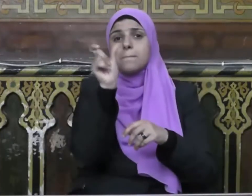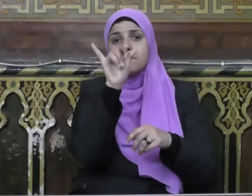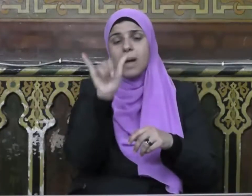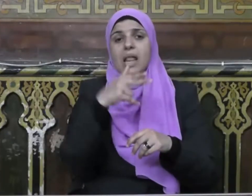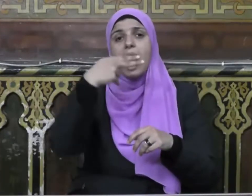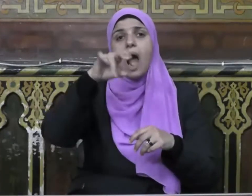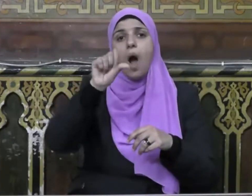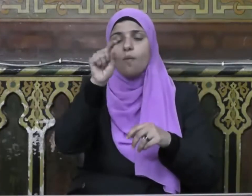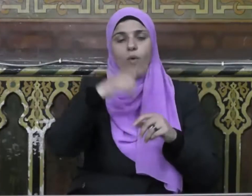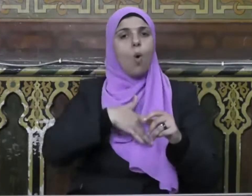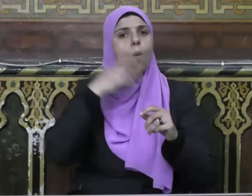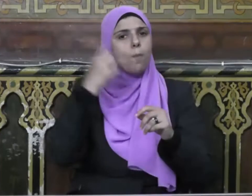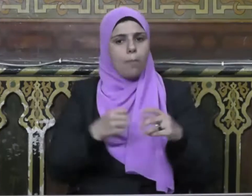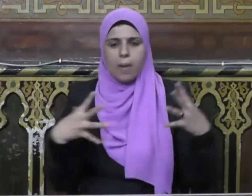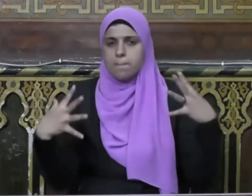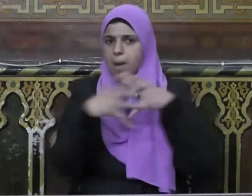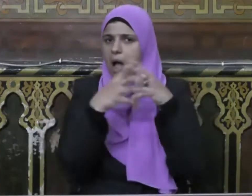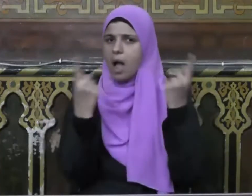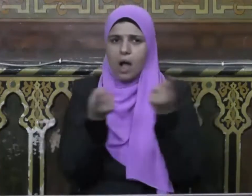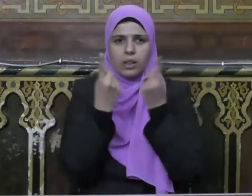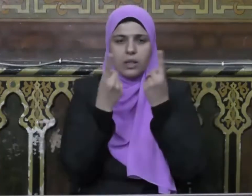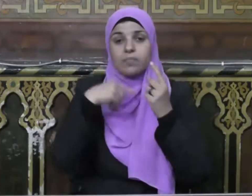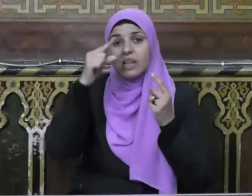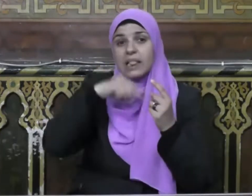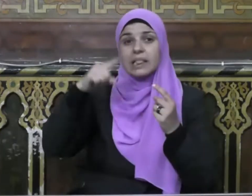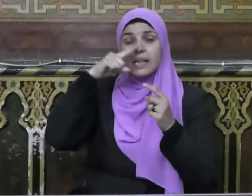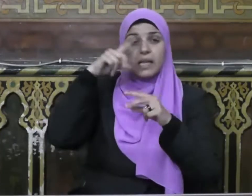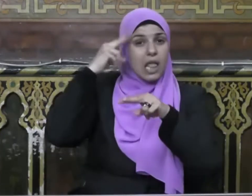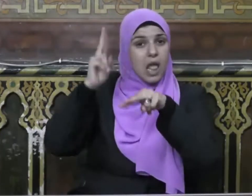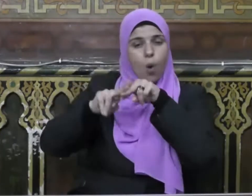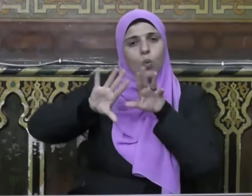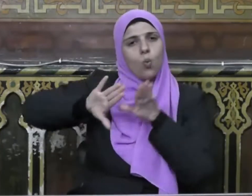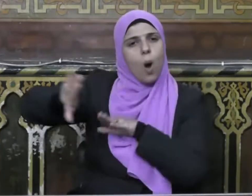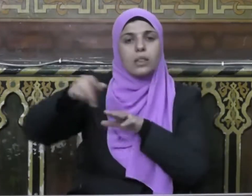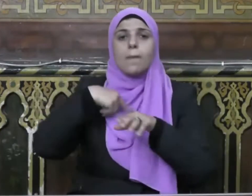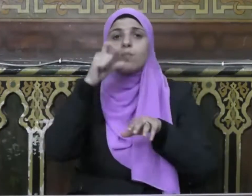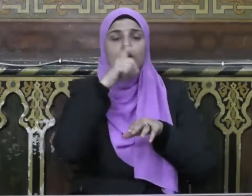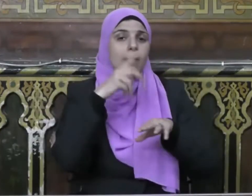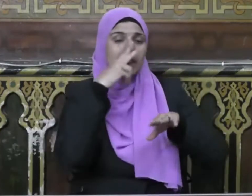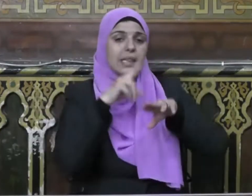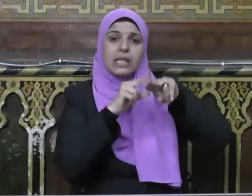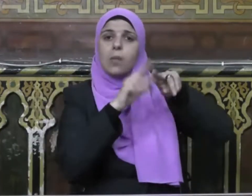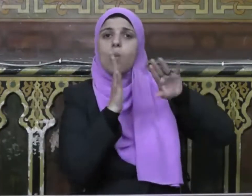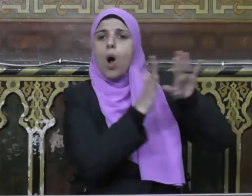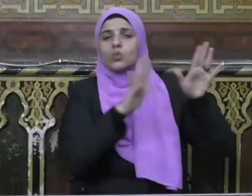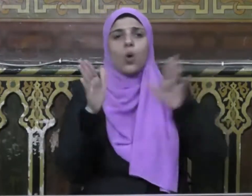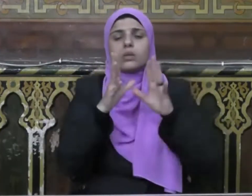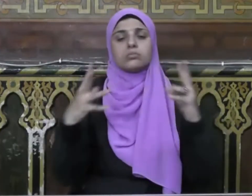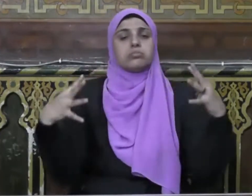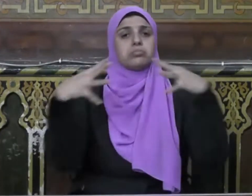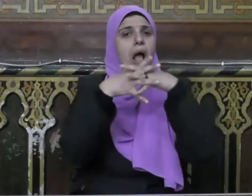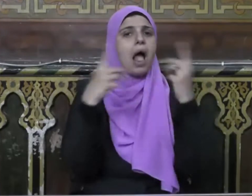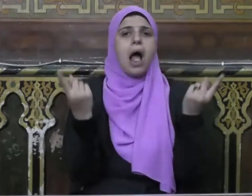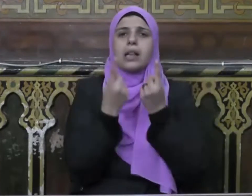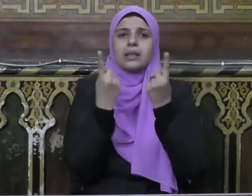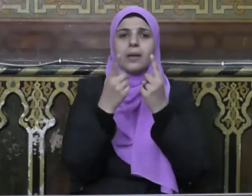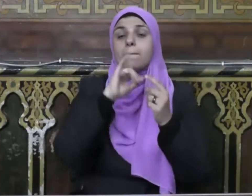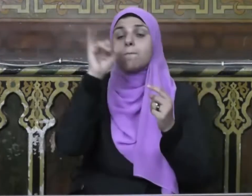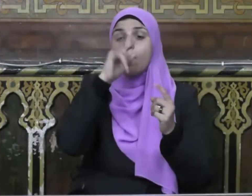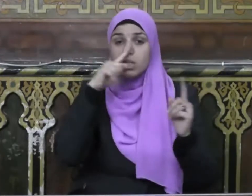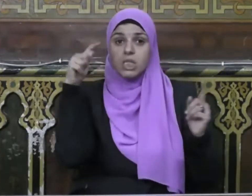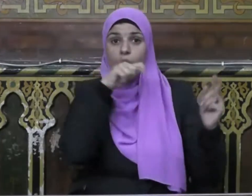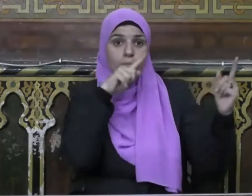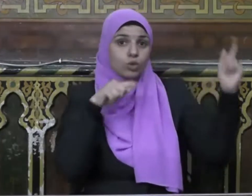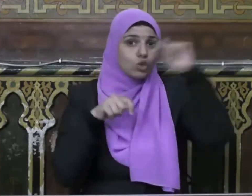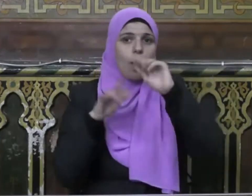عوف أمة مع المؤمنين لليهود دينهم وللمسلمين دينهم مواليهم وأنفسهم